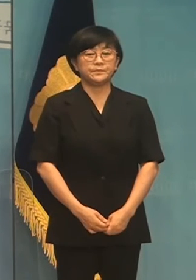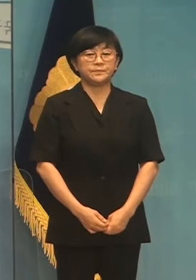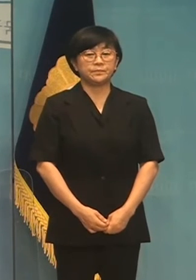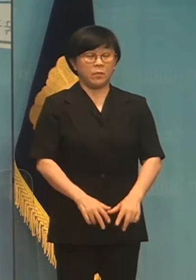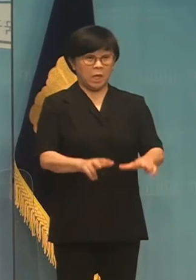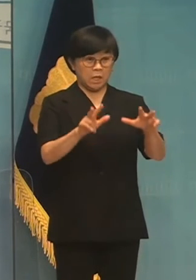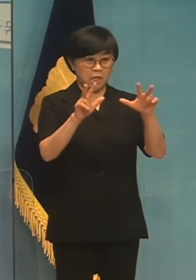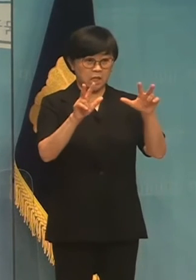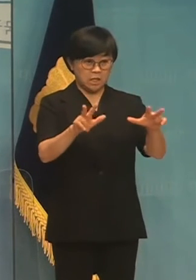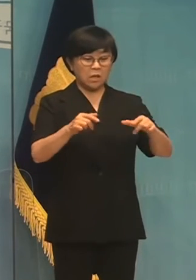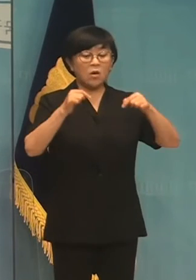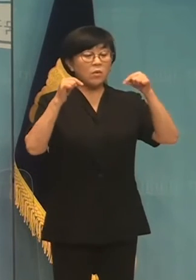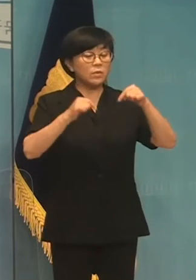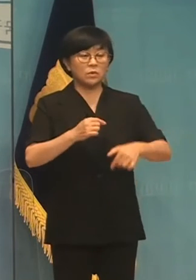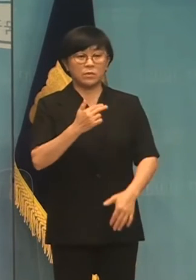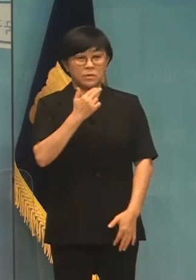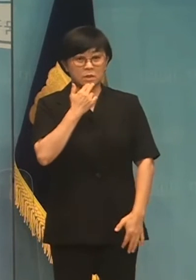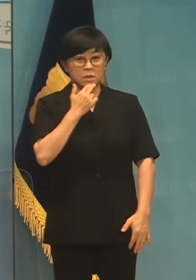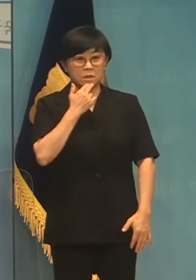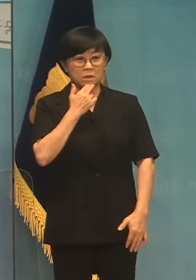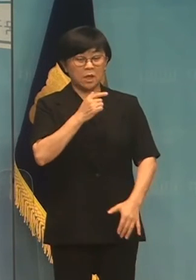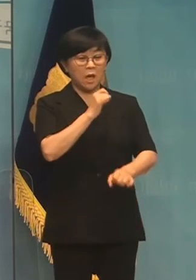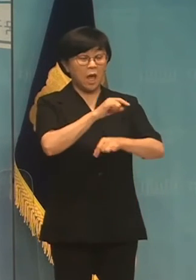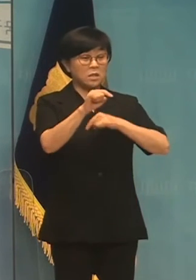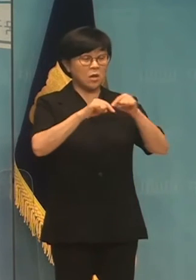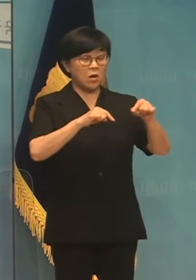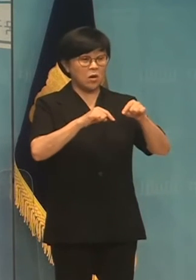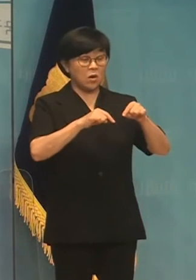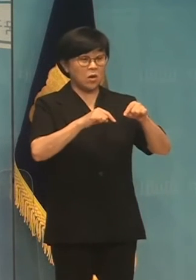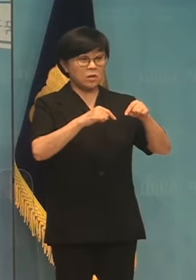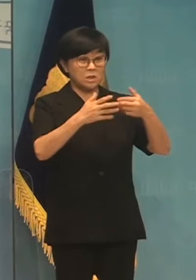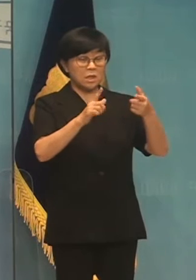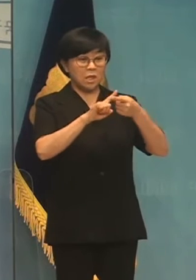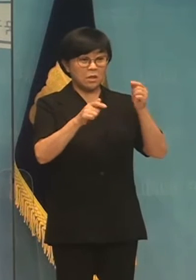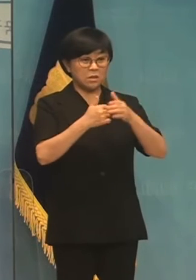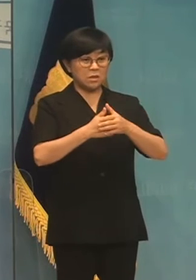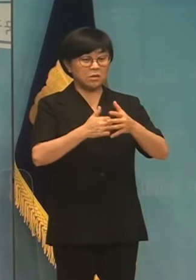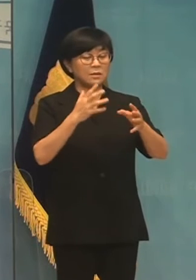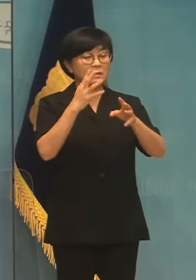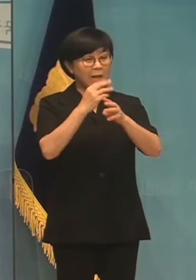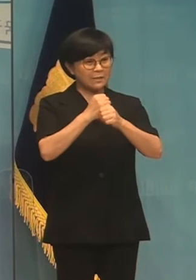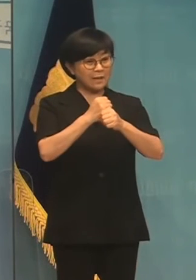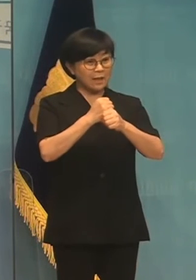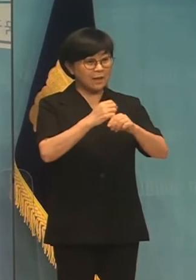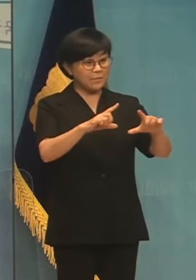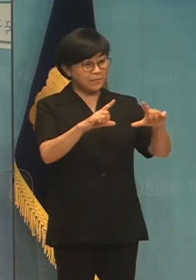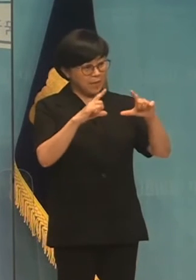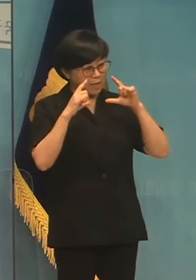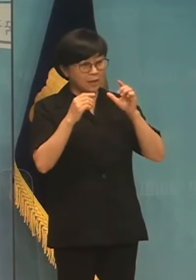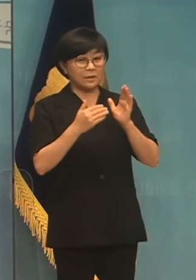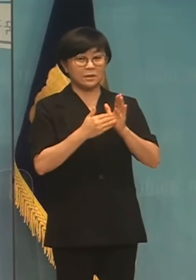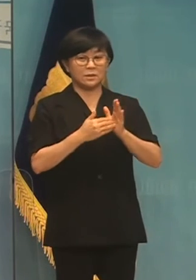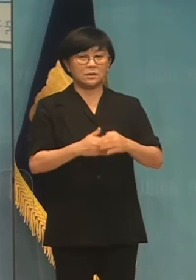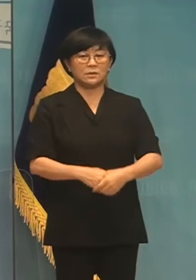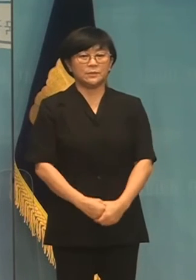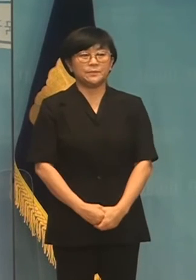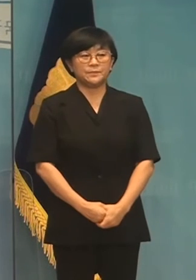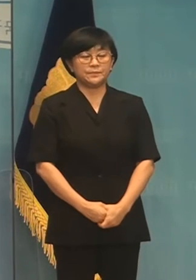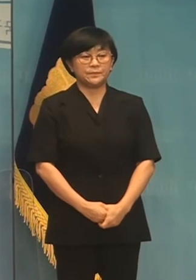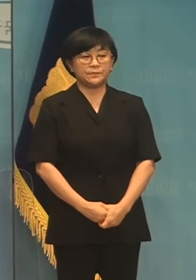이제는 아예 협의조차 없이 행정실을 통해 의사의 입증을 일방적으로 통보하고 있습니다.